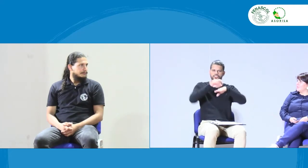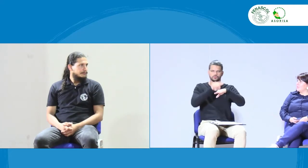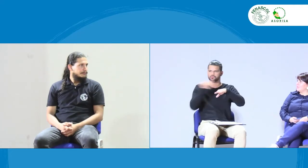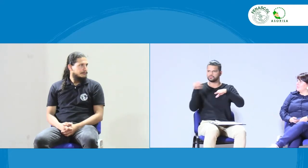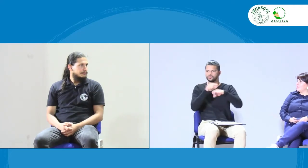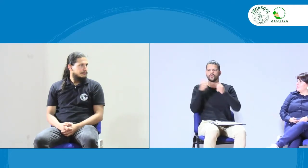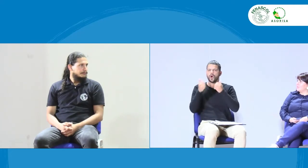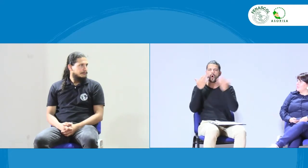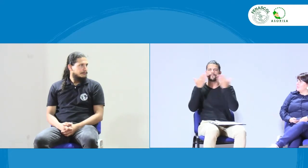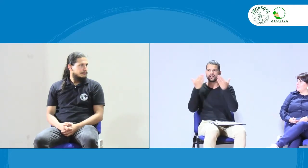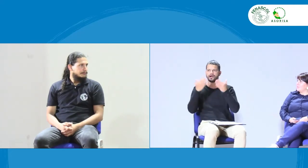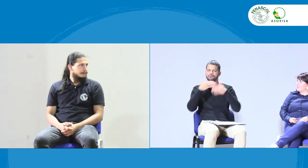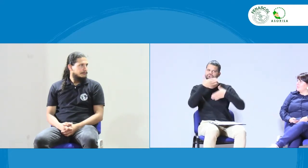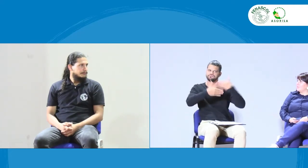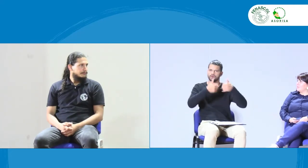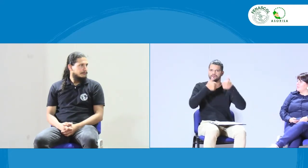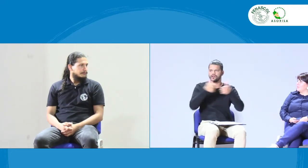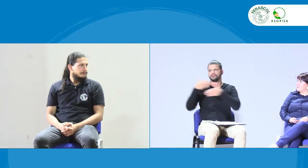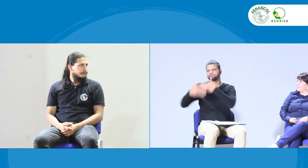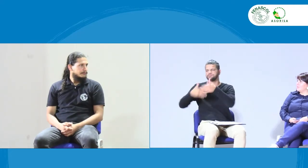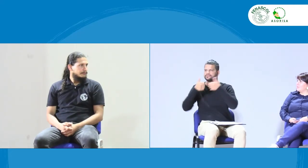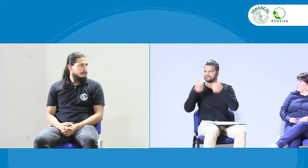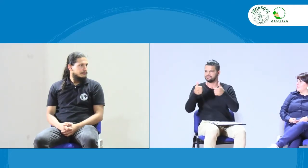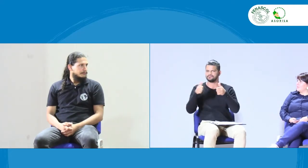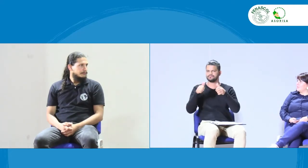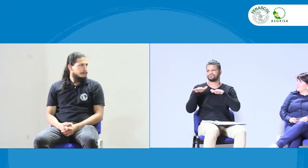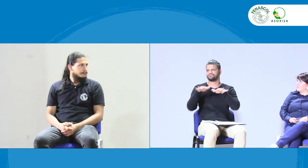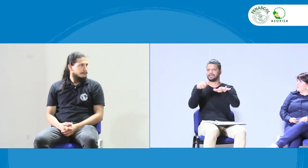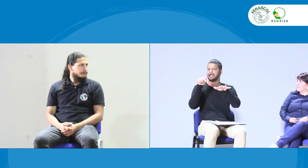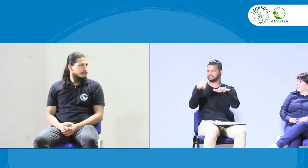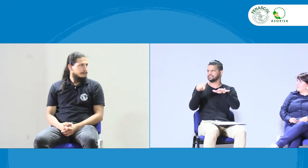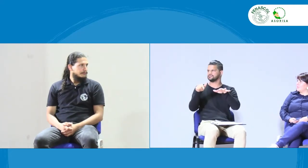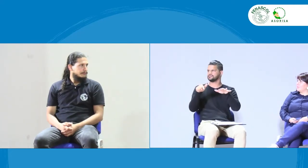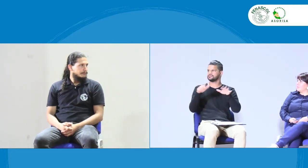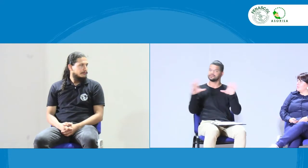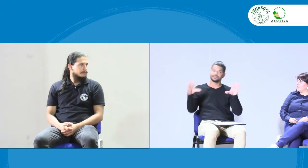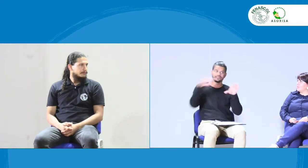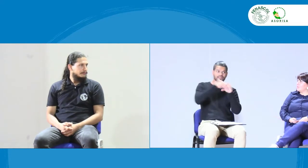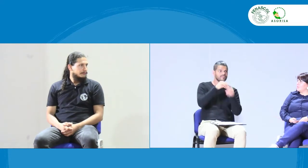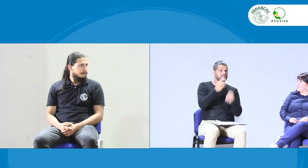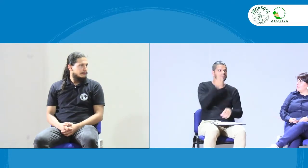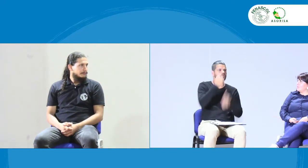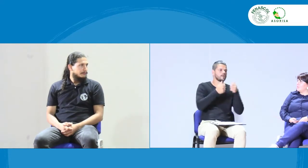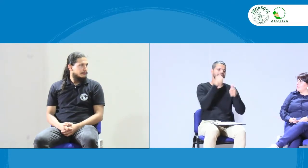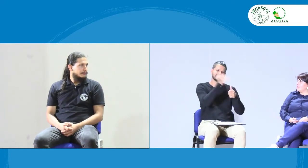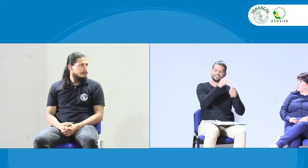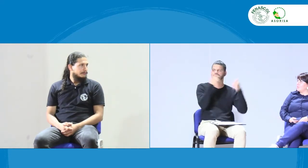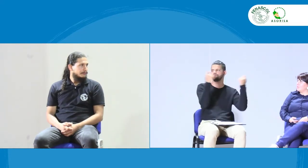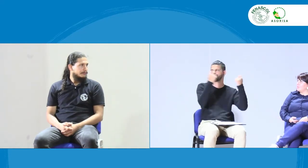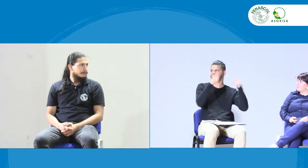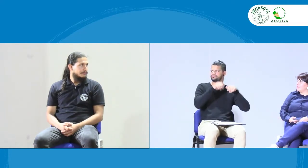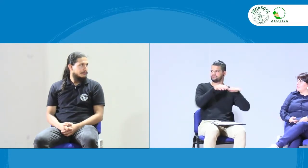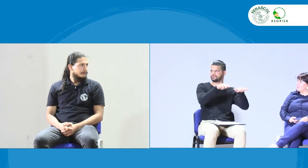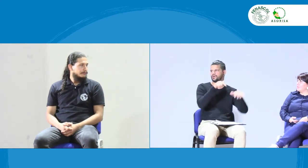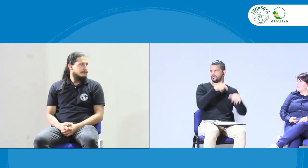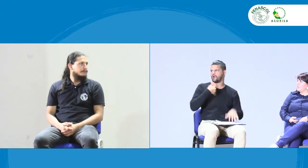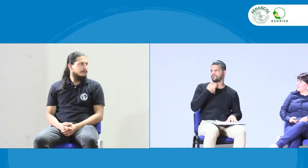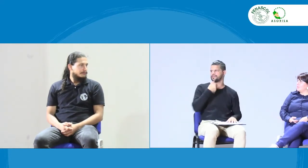sobre esto, que es un movimiento de manera individual, pero también hay movimiento organizacional para tener esta difusión y este